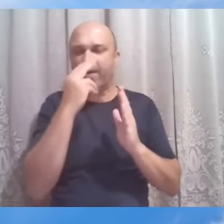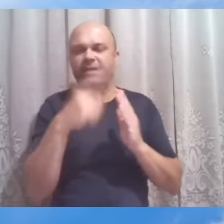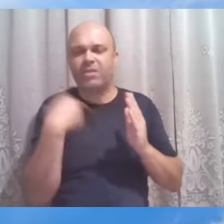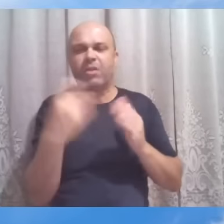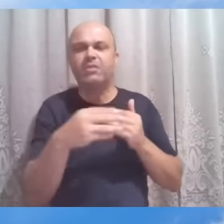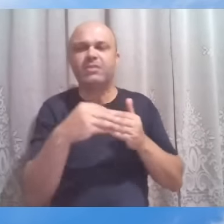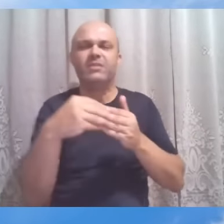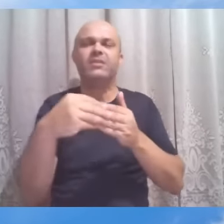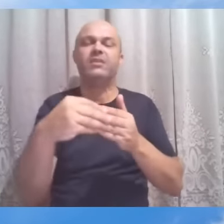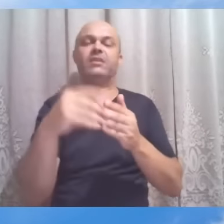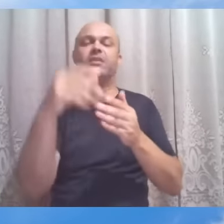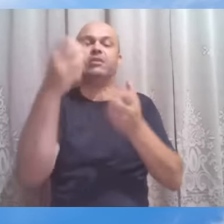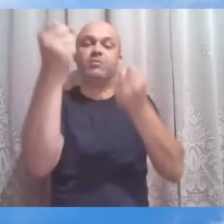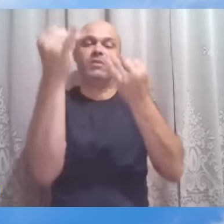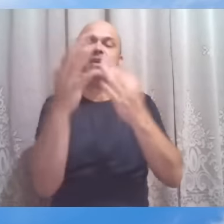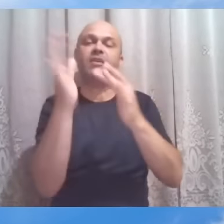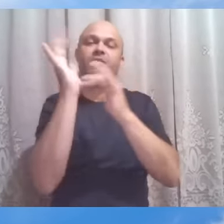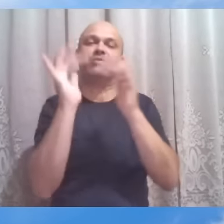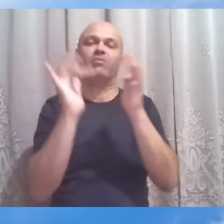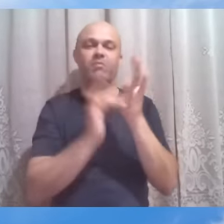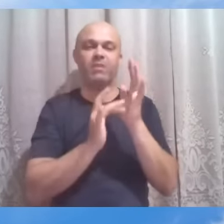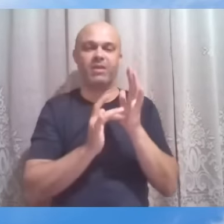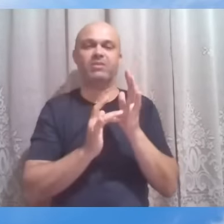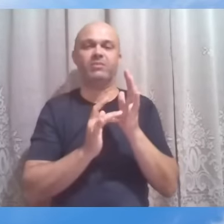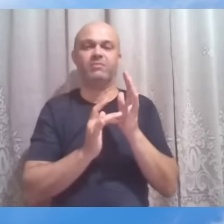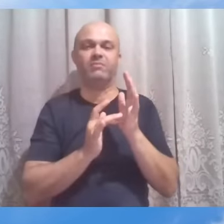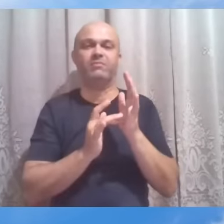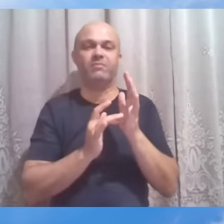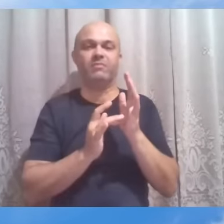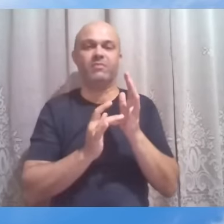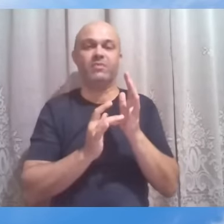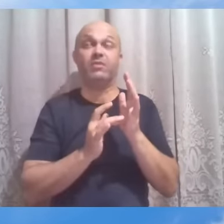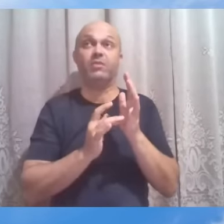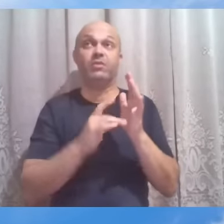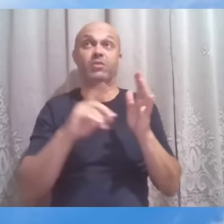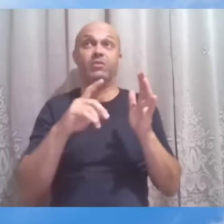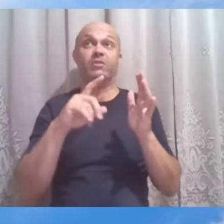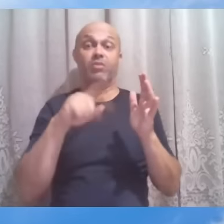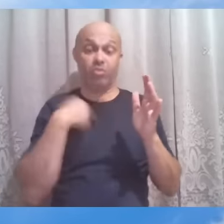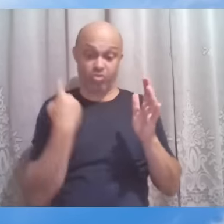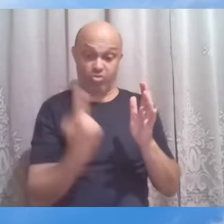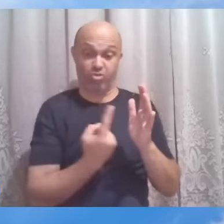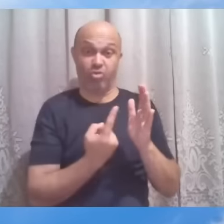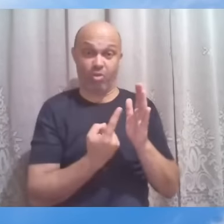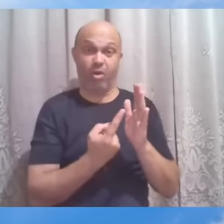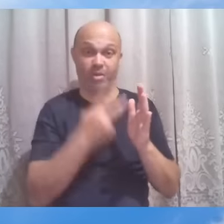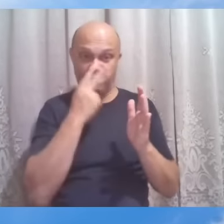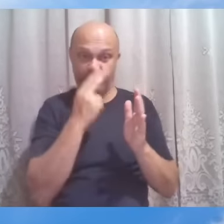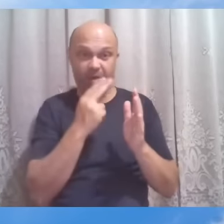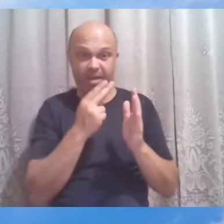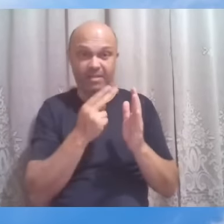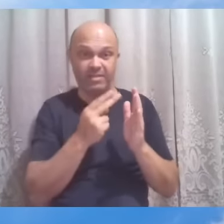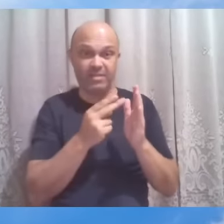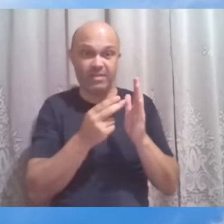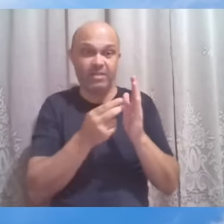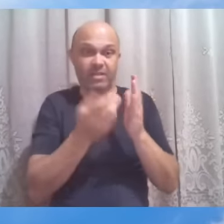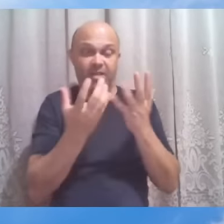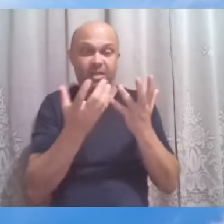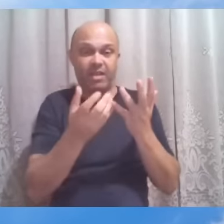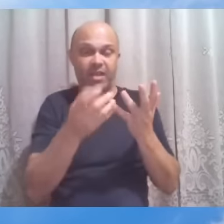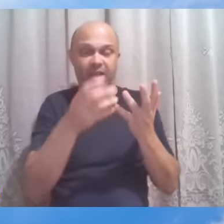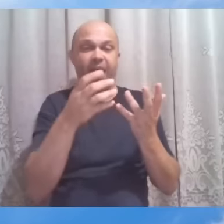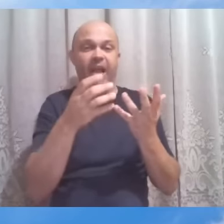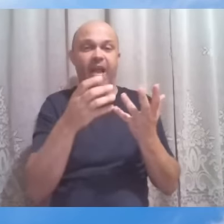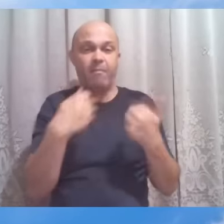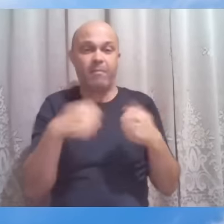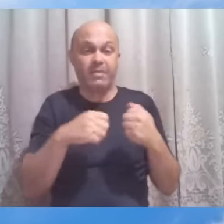nas suas orientações. Com a medida com que a gente mede, seremos medidos. Então, com a medida de dedicação, de esforço, de